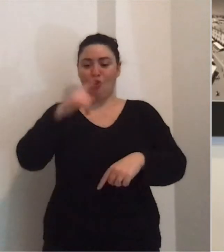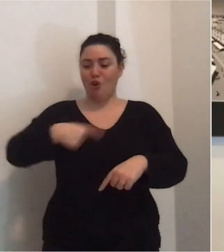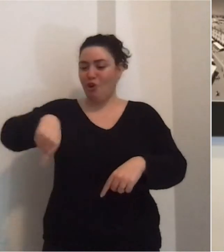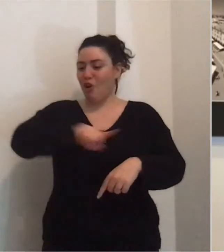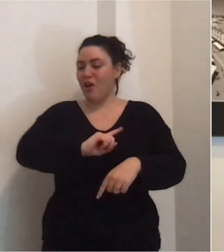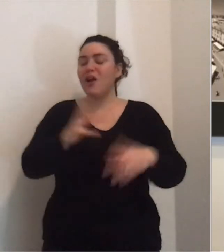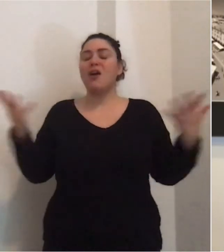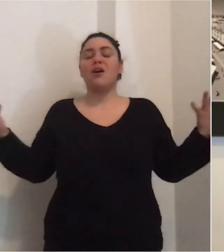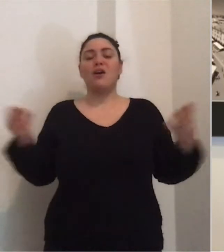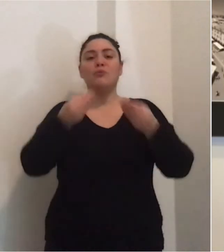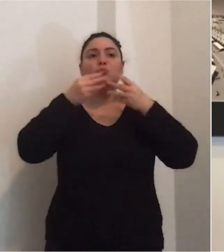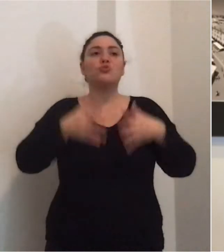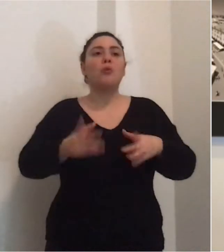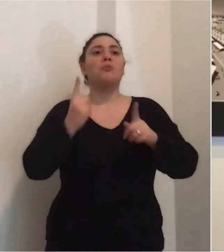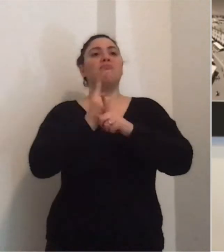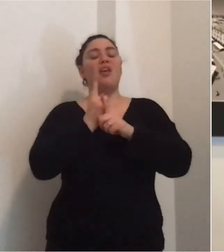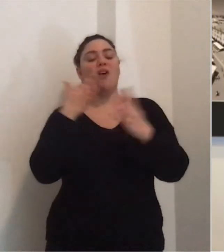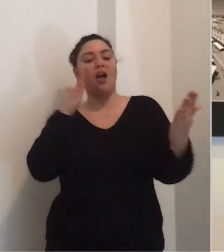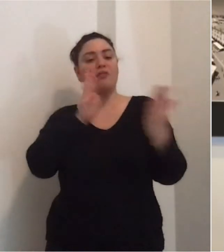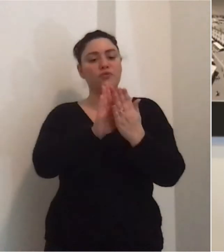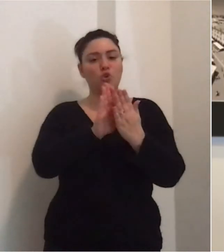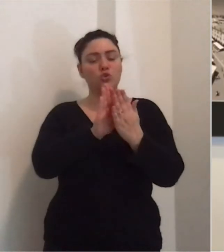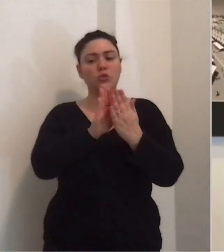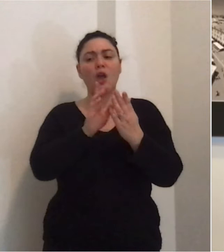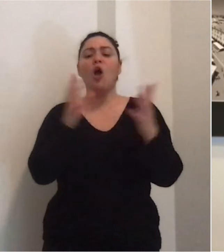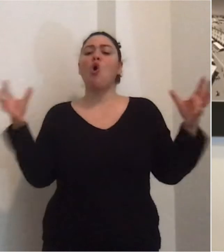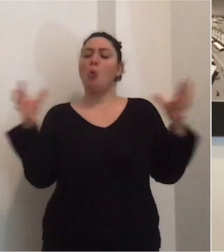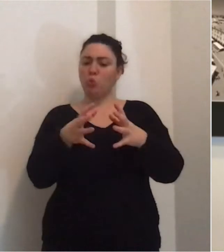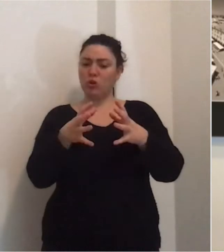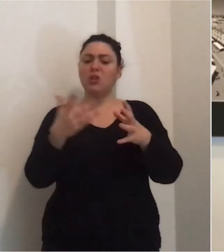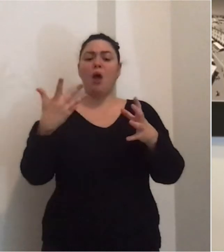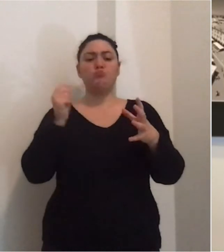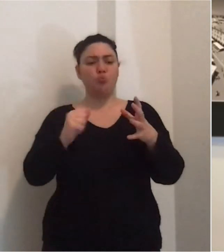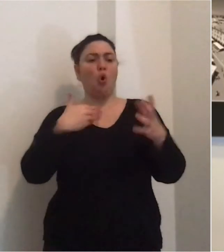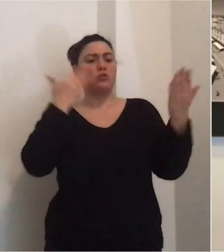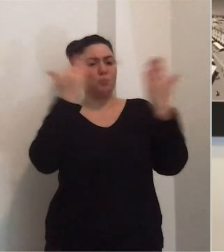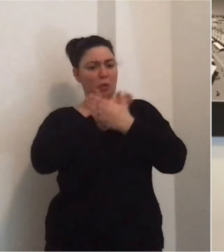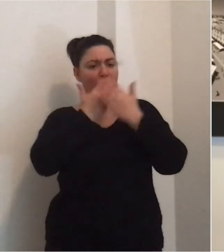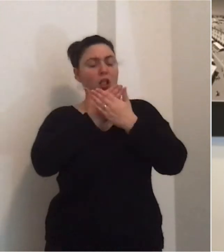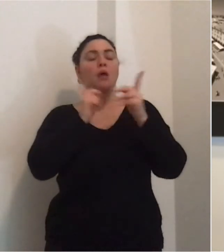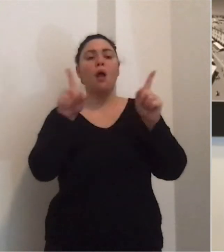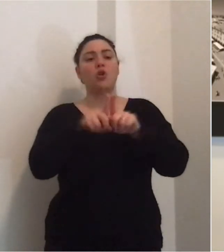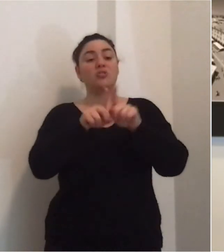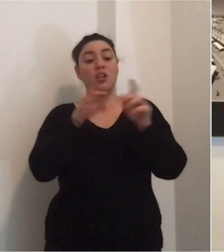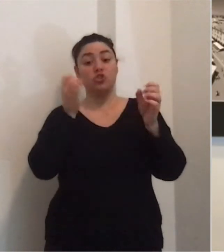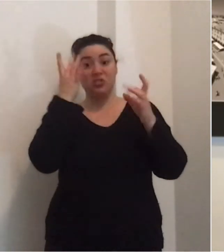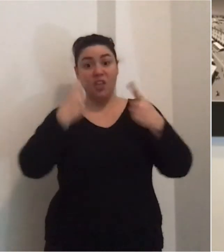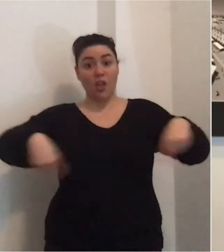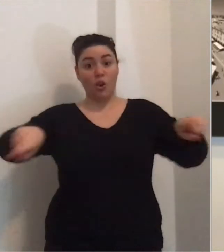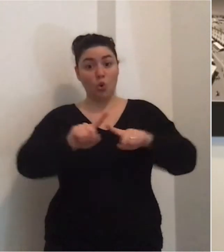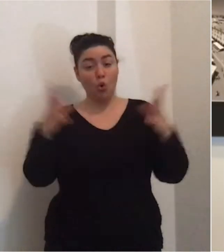un qualche modo ci sta dicendo che se stiamo insieme anche come comunità con i nostri ruoli possiamo raggiungere grandi risultati. Quindi